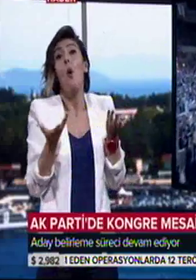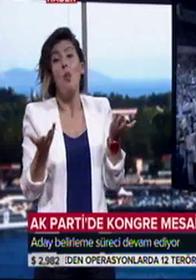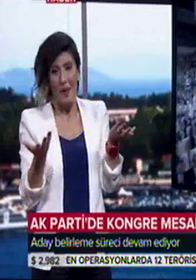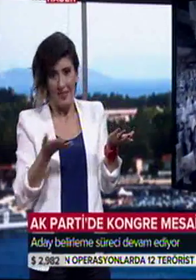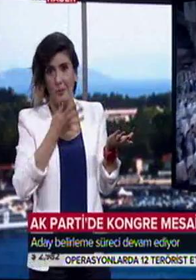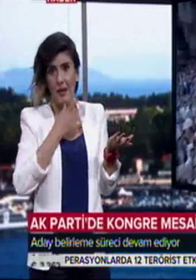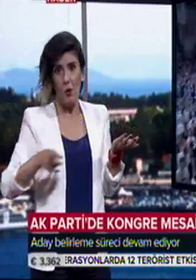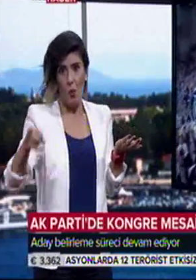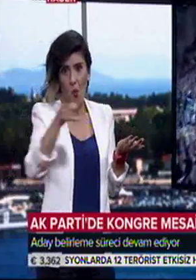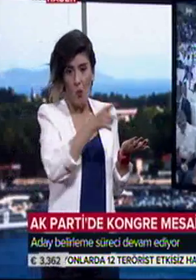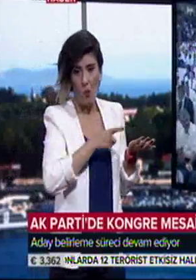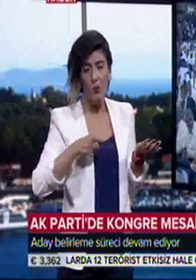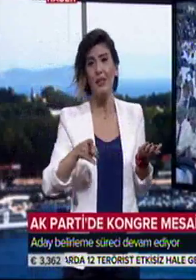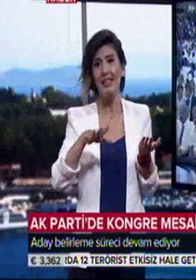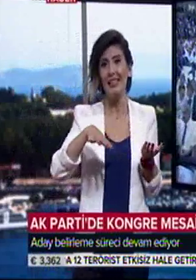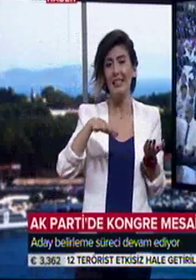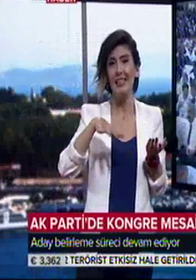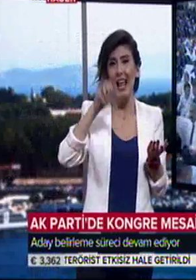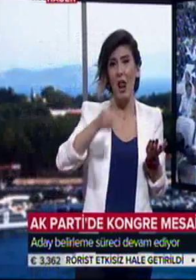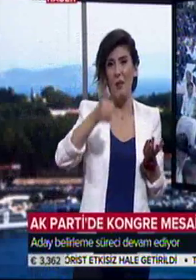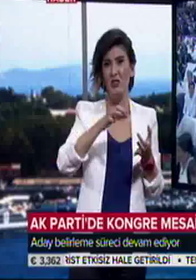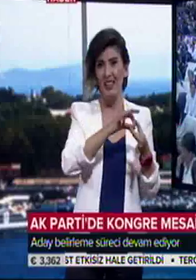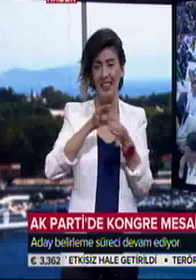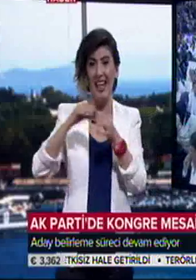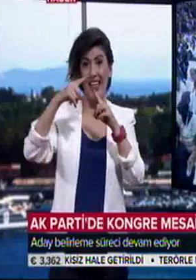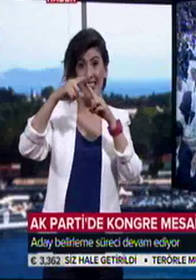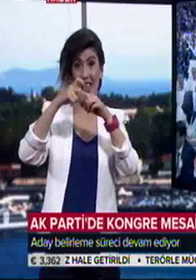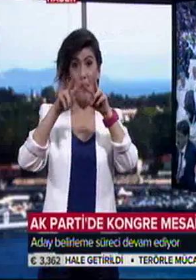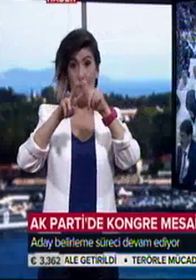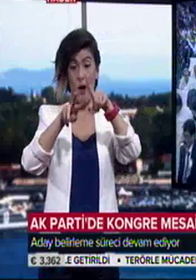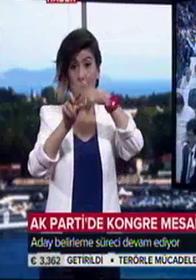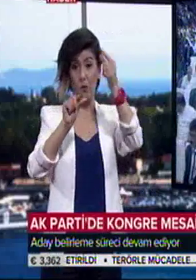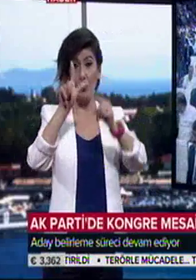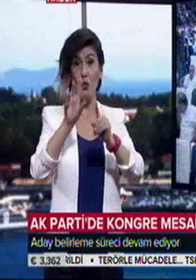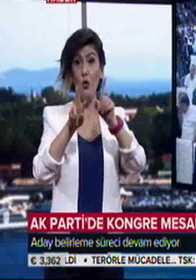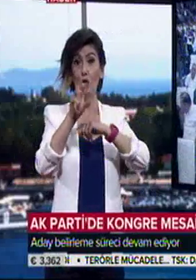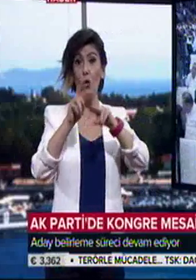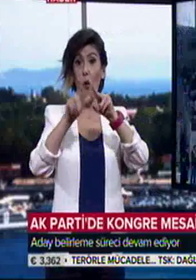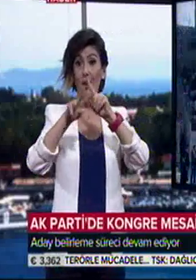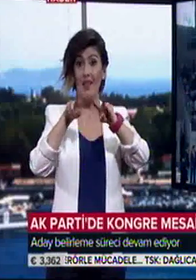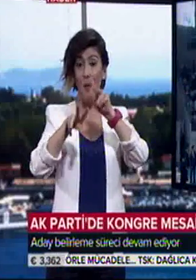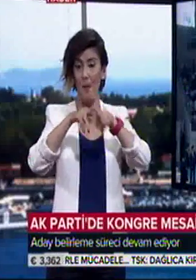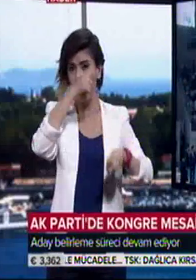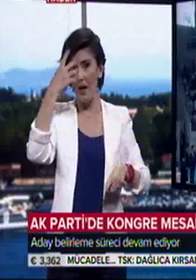temayi yoklama sonuçlarına ilişkin. Temayi yoklamaları sonuçları belli oldu ve Genel Merkezi'den bugün